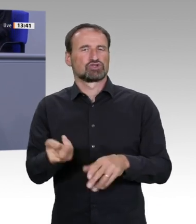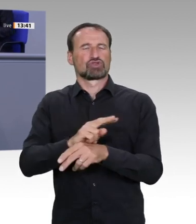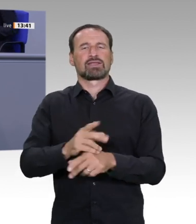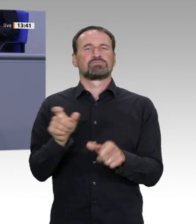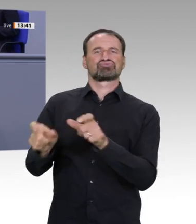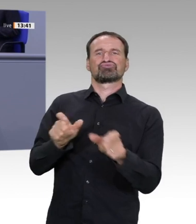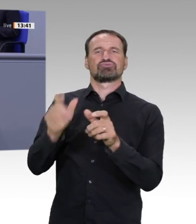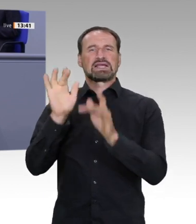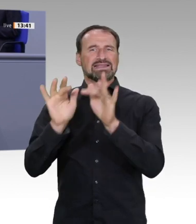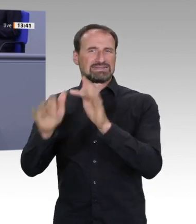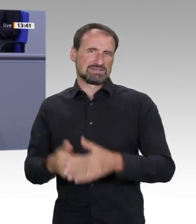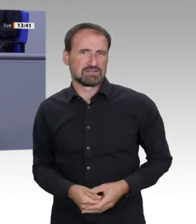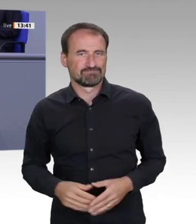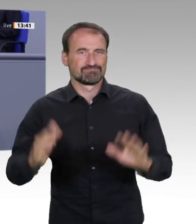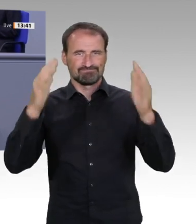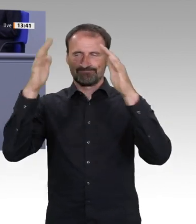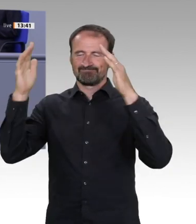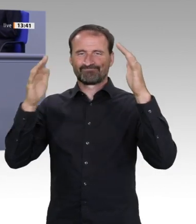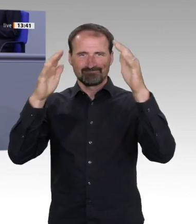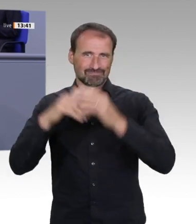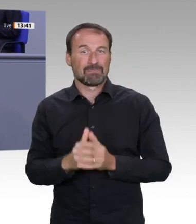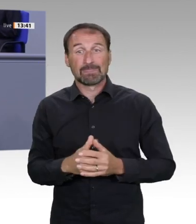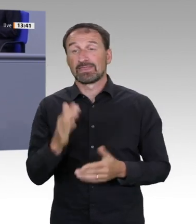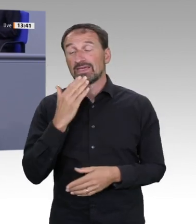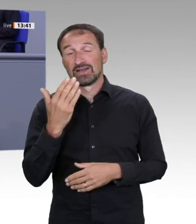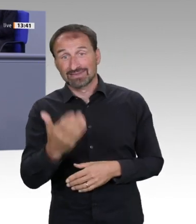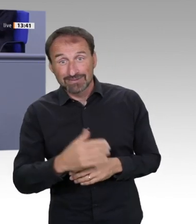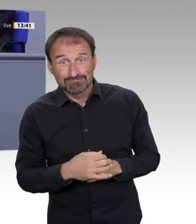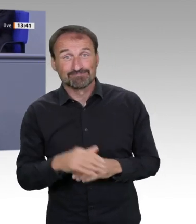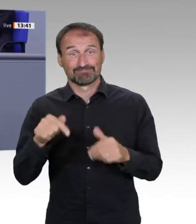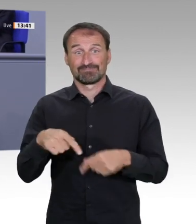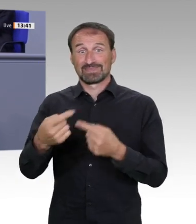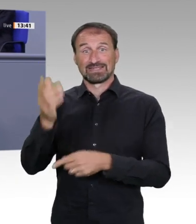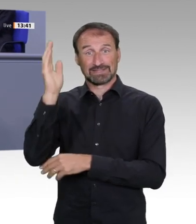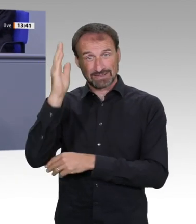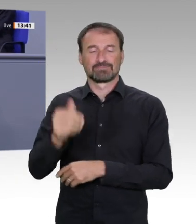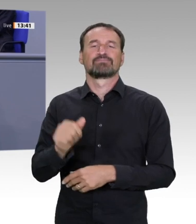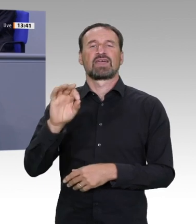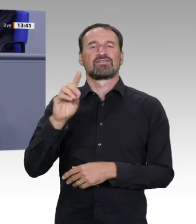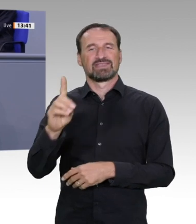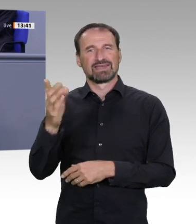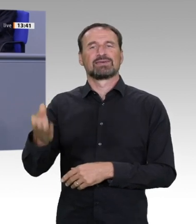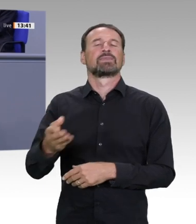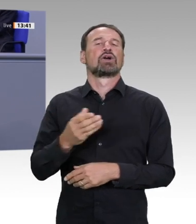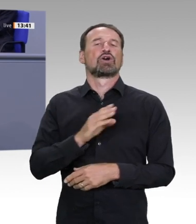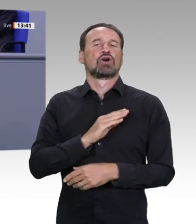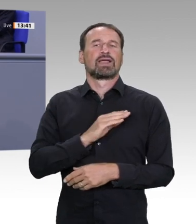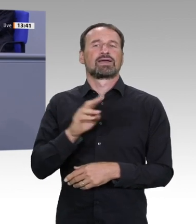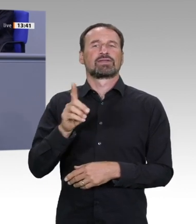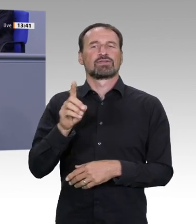zwischen Wissenschaft und Wirtschaft ist seit 2018 zurückgegangen. Und vor allem, wir haben von SAP vielleicht abgesehen,